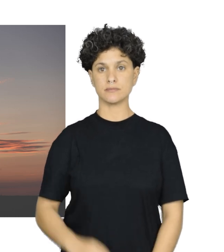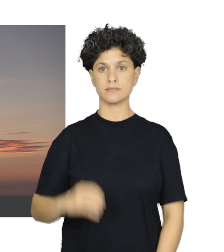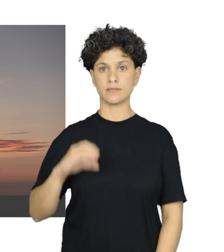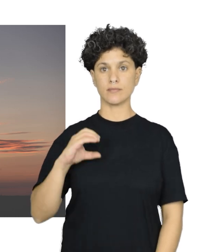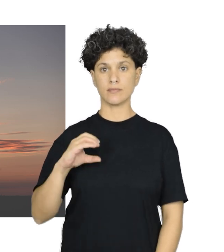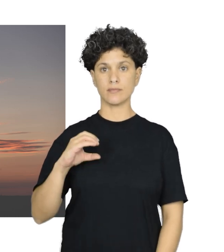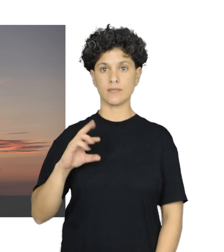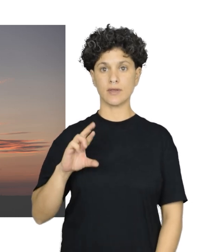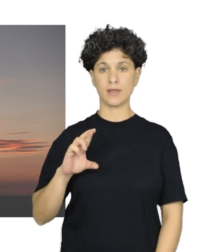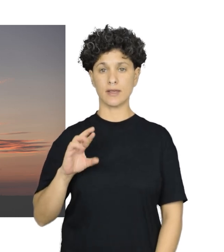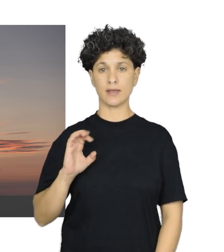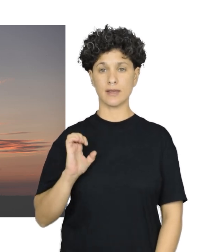Crepúsculo